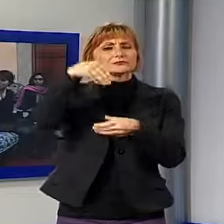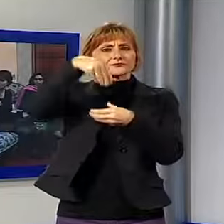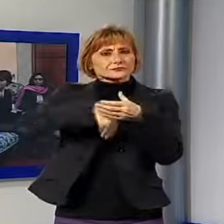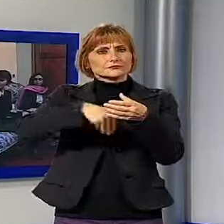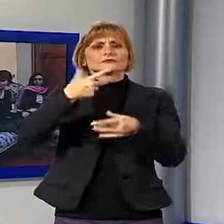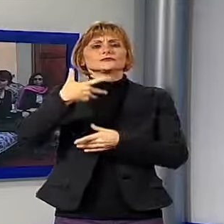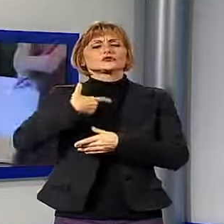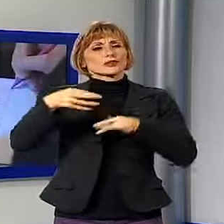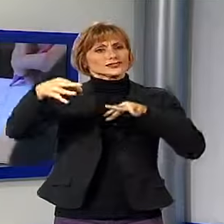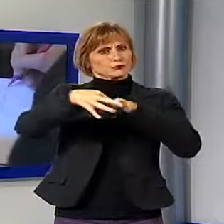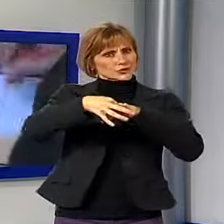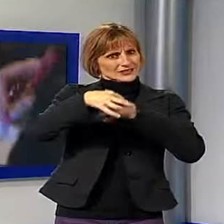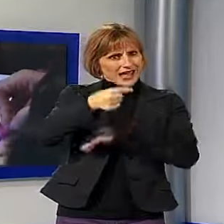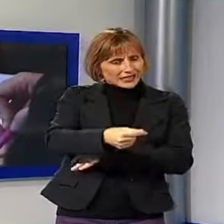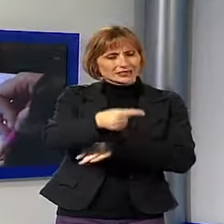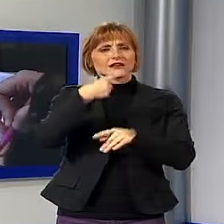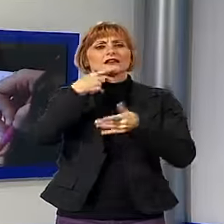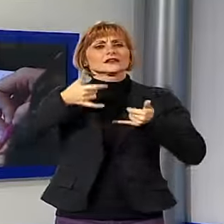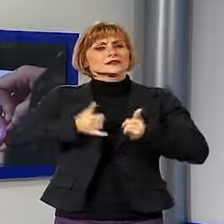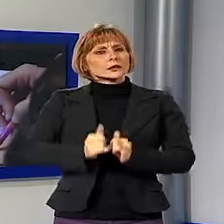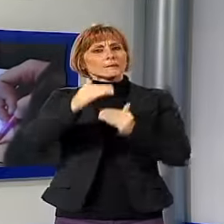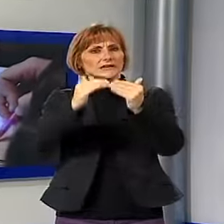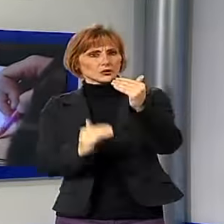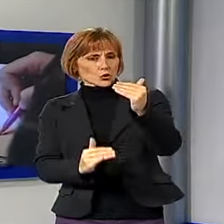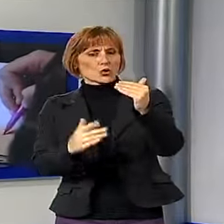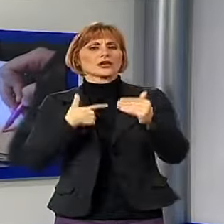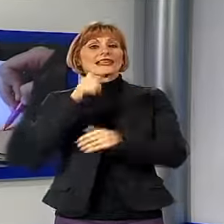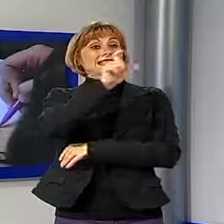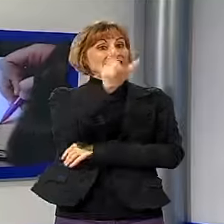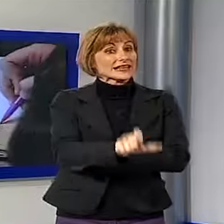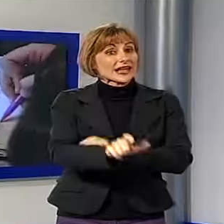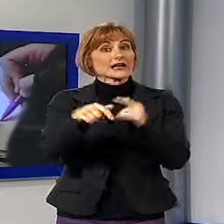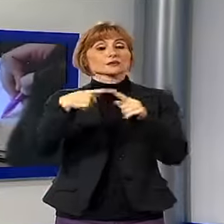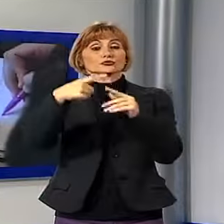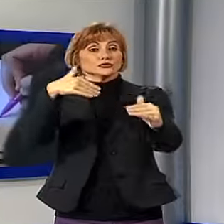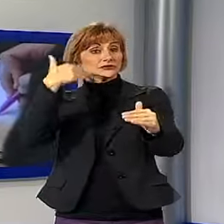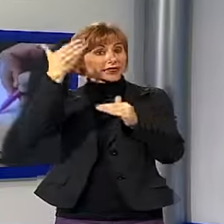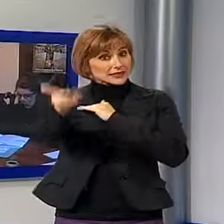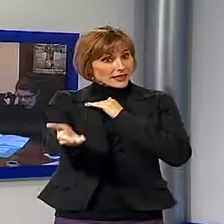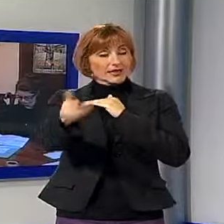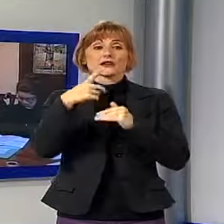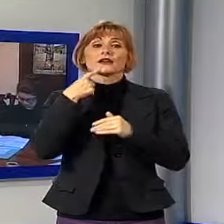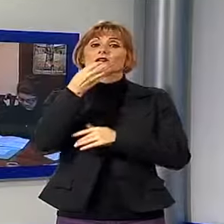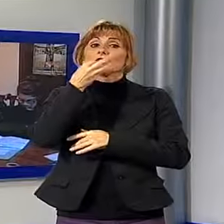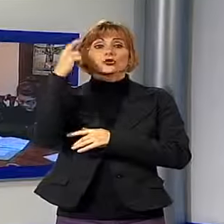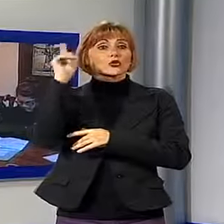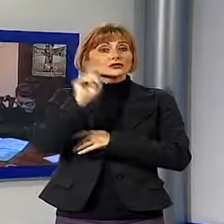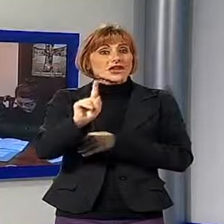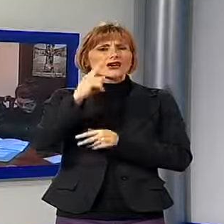coniugate, spesso con figli minori, sia italiane sia straniere, che non riescono a far quadrare i bilanci. La